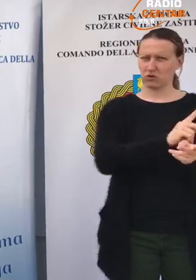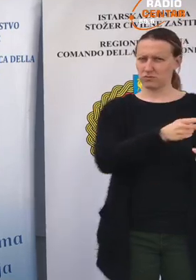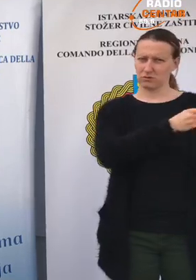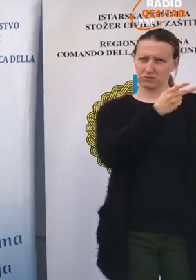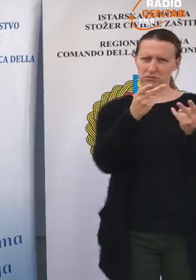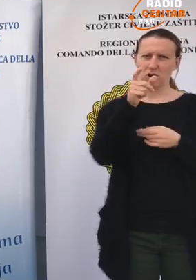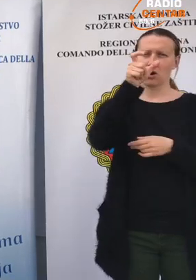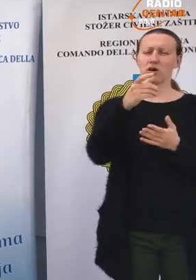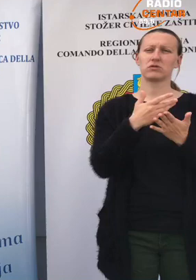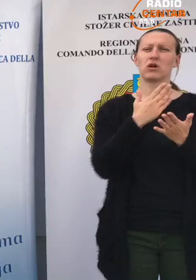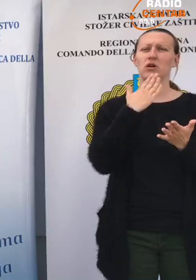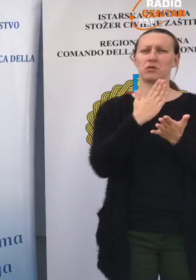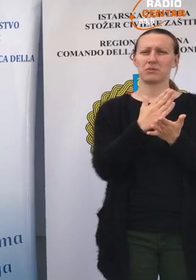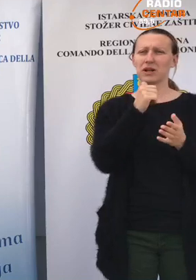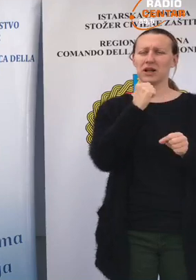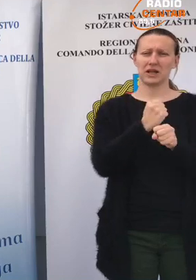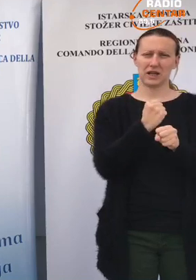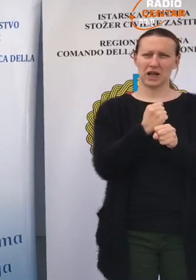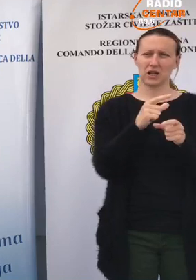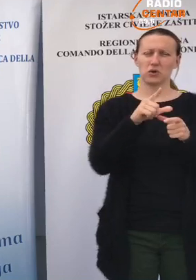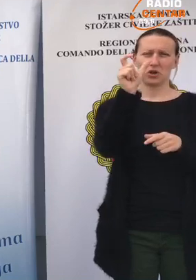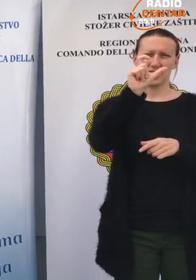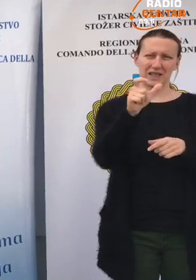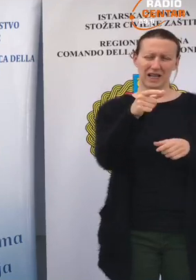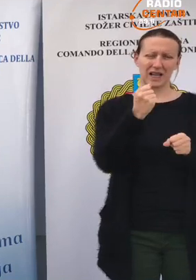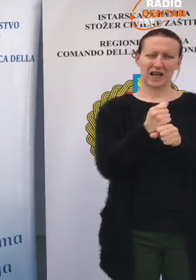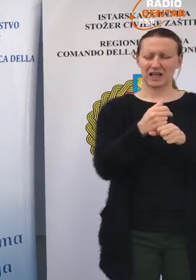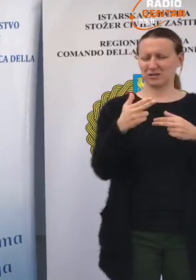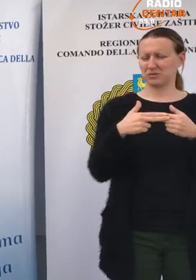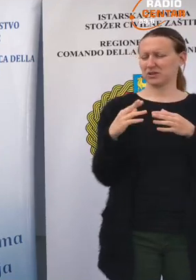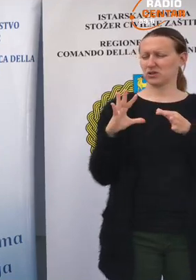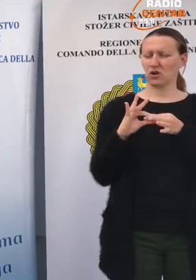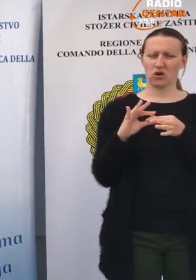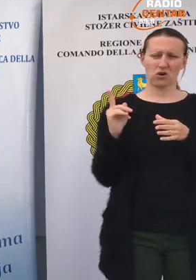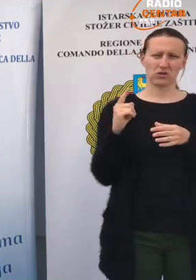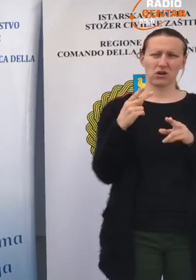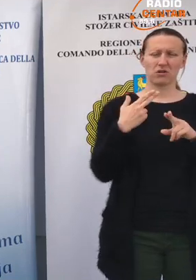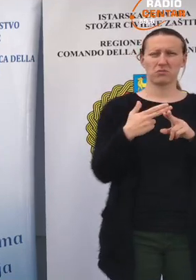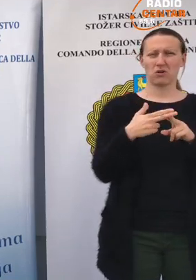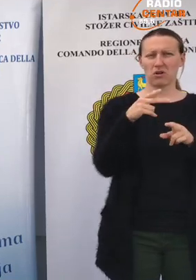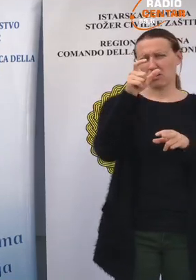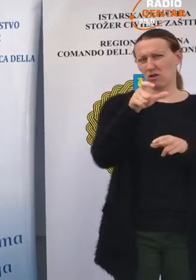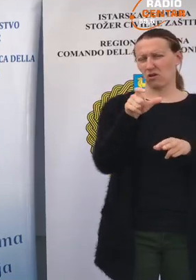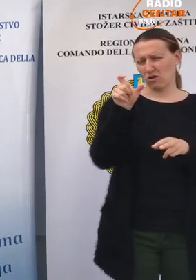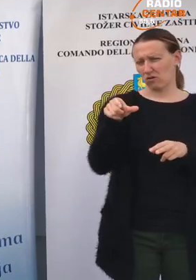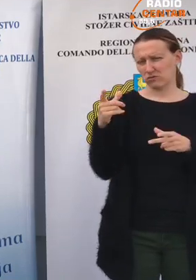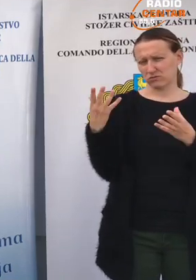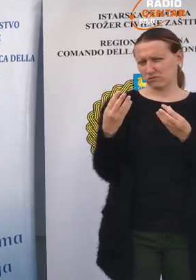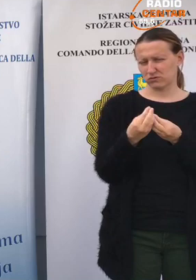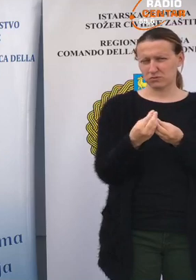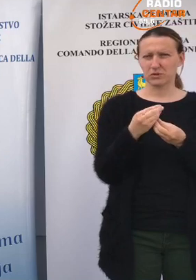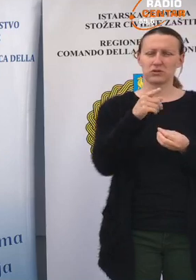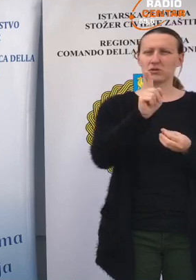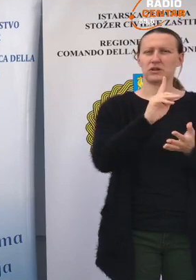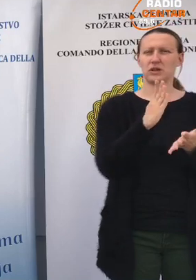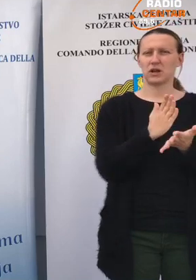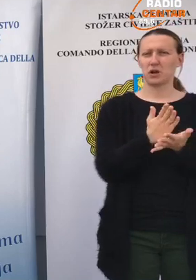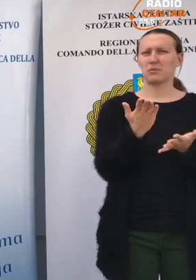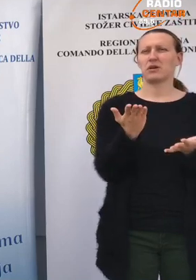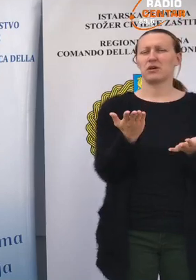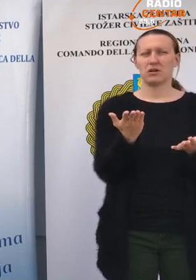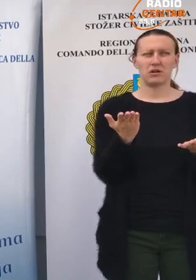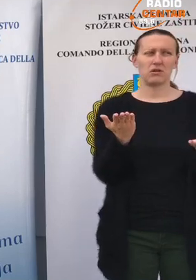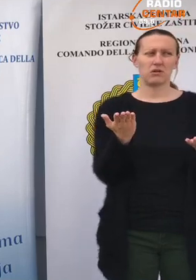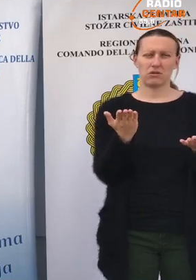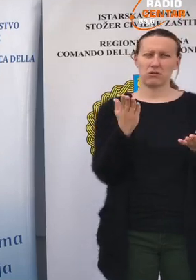odnosno osobi koja je boravila i radila u Italiji, radile u bliskom kontaktu sa oboljelim osobama, tako da to nije bilo, da